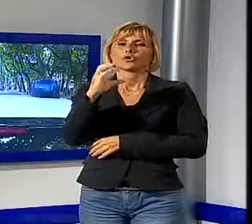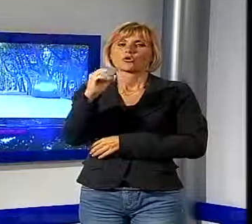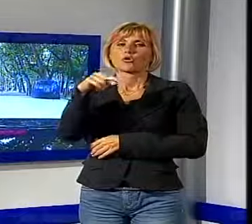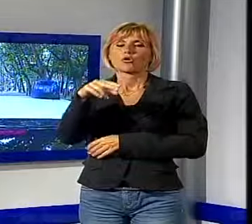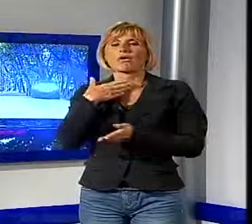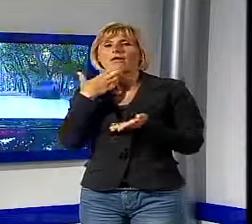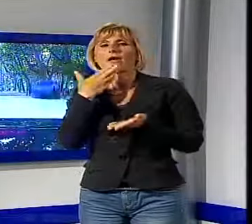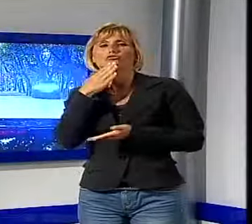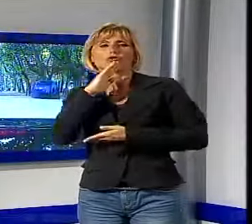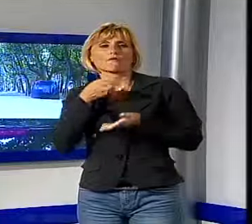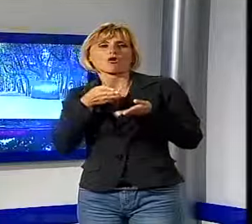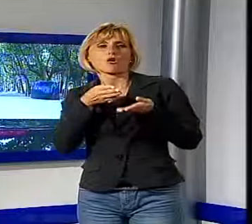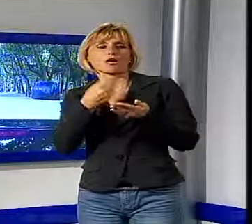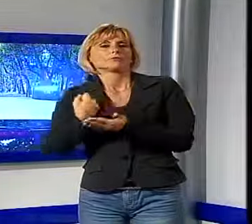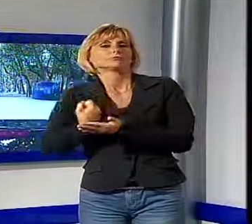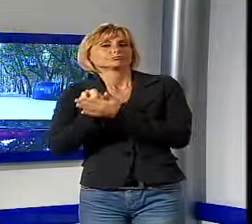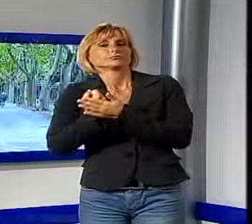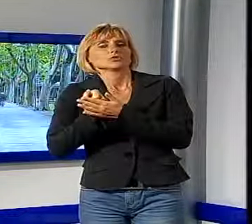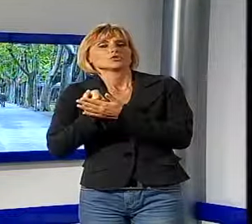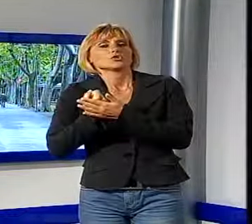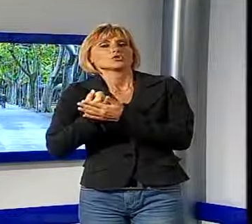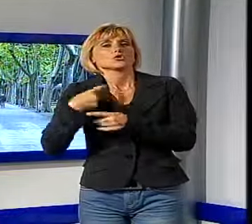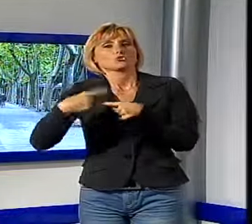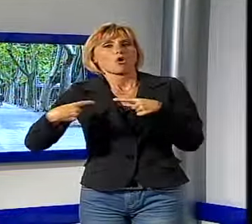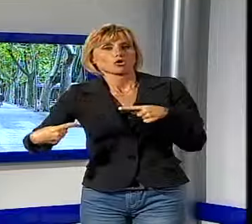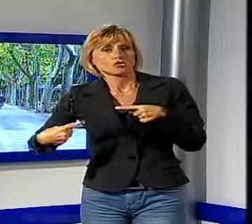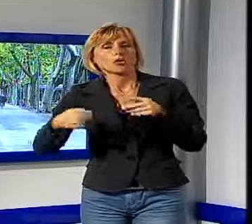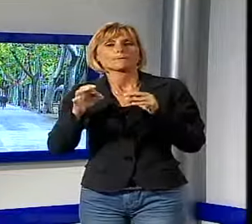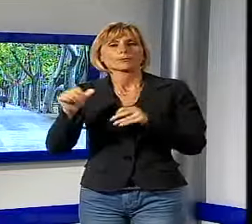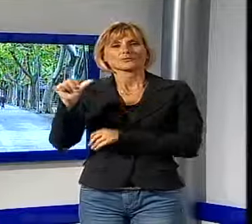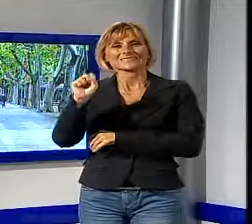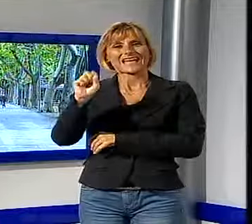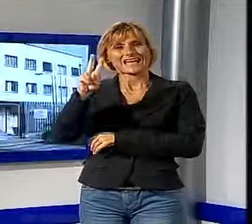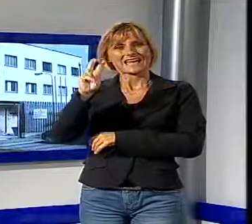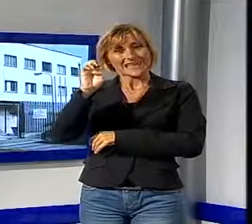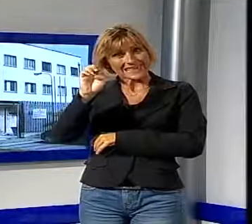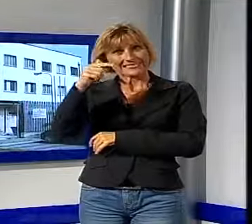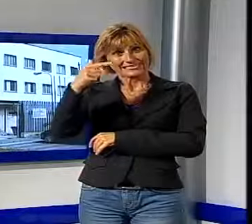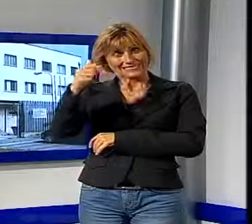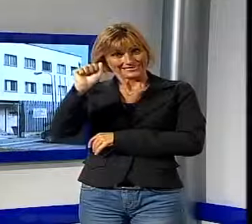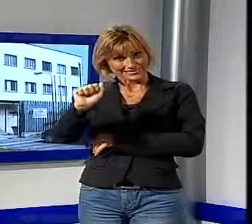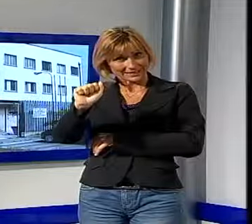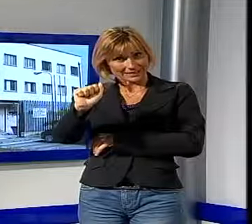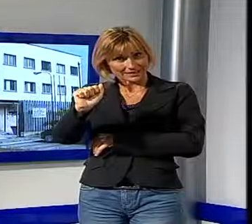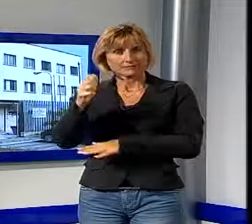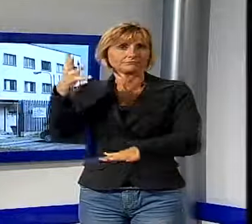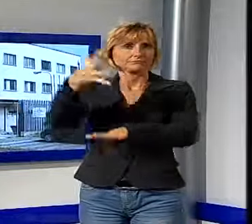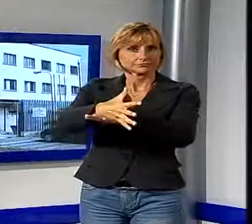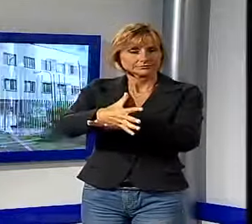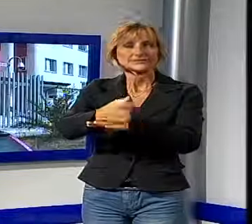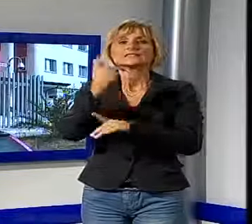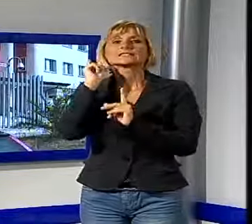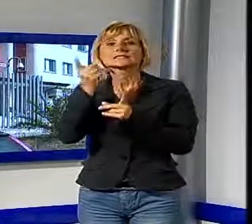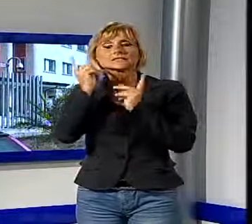agevolato e supportato dal suocero Vincenzo Saetta, che in più occasioni sarebbe intervenuto in caso di ritardi nei pagamenti,